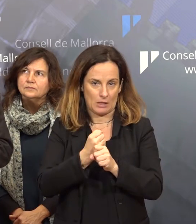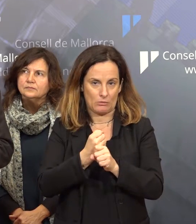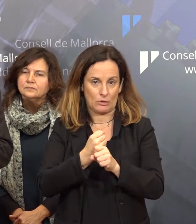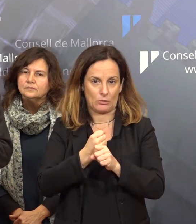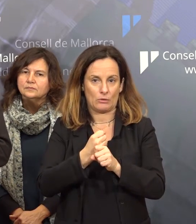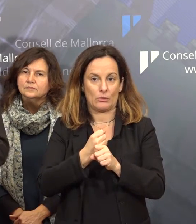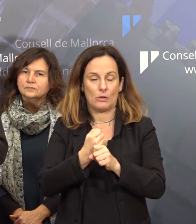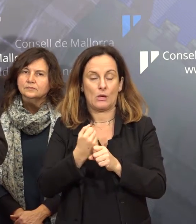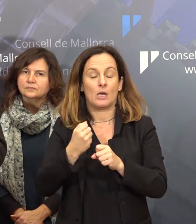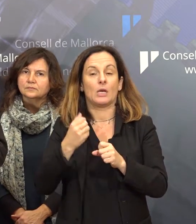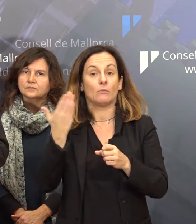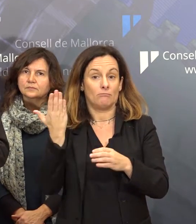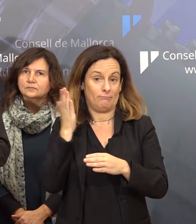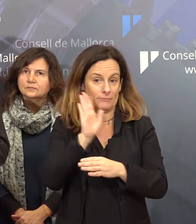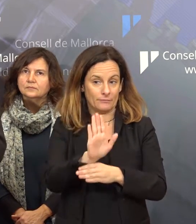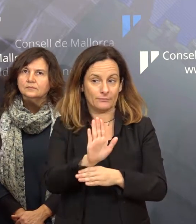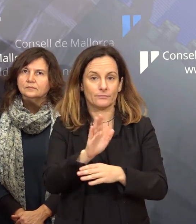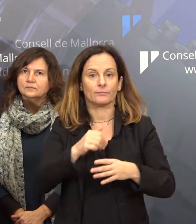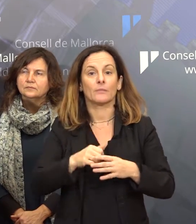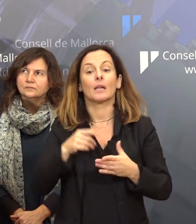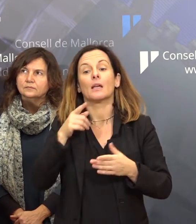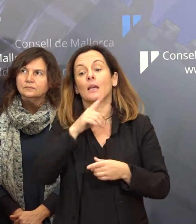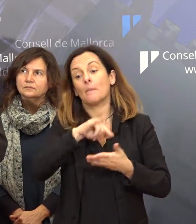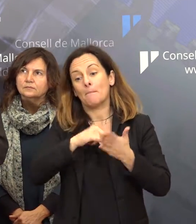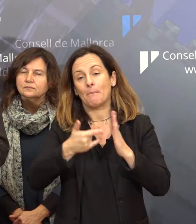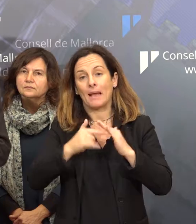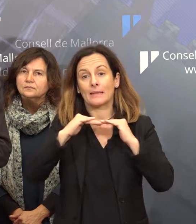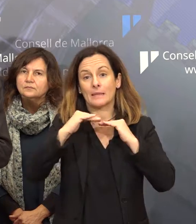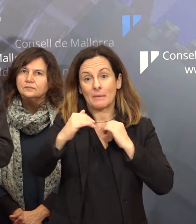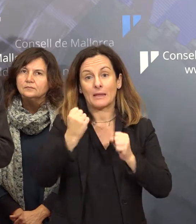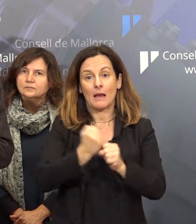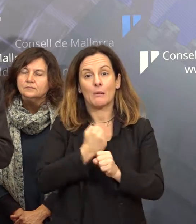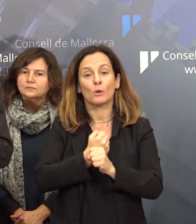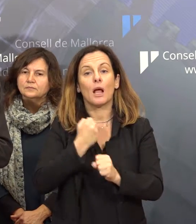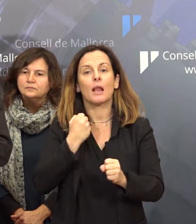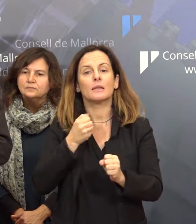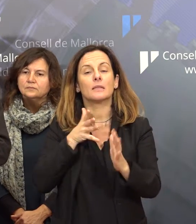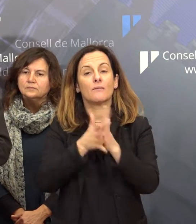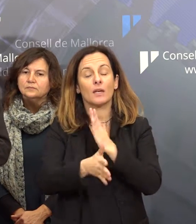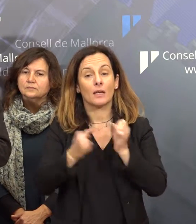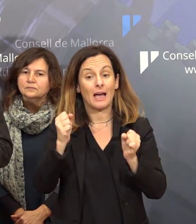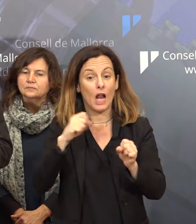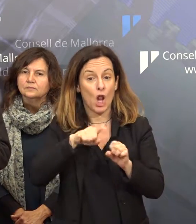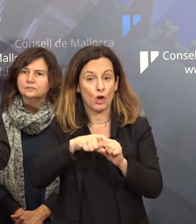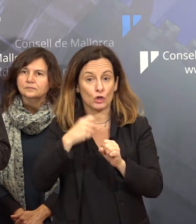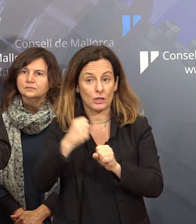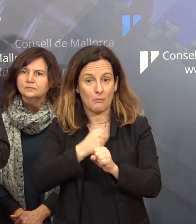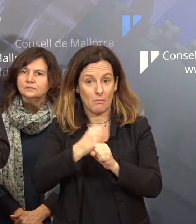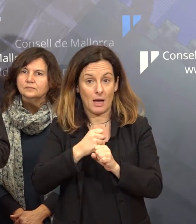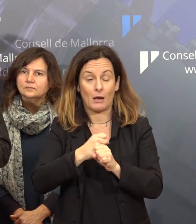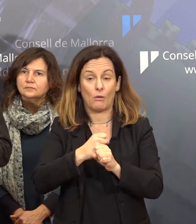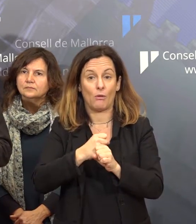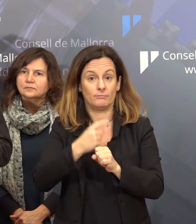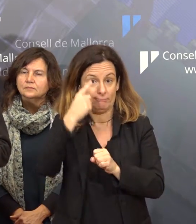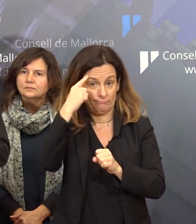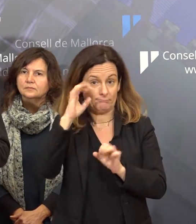volia especificar que el que és el plat d'estabilitat laboral és que els llots de feina que hem de recordar que estan ocupats des